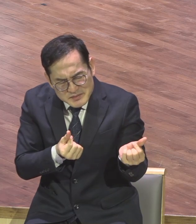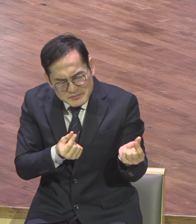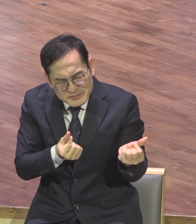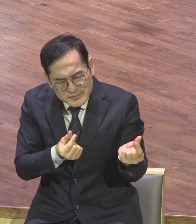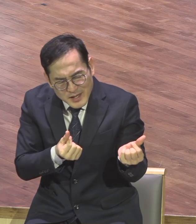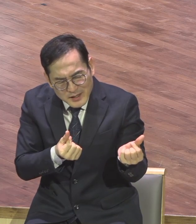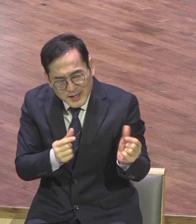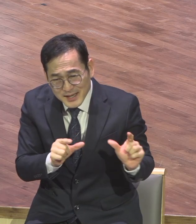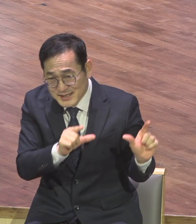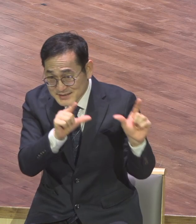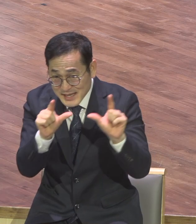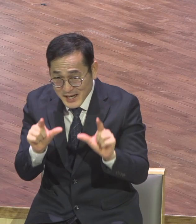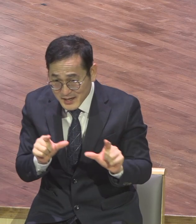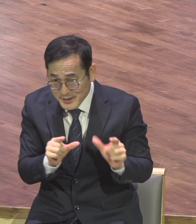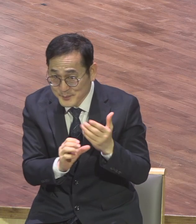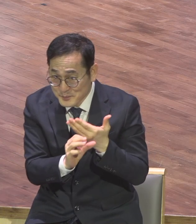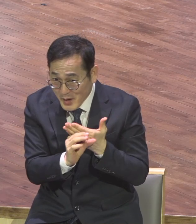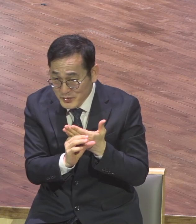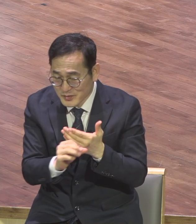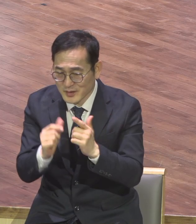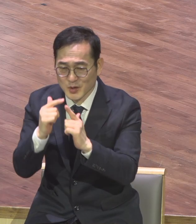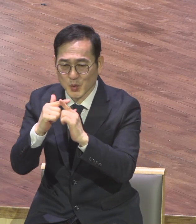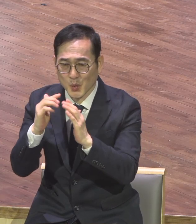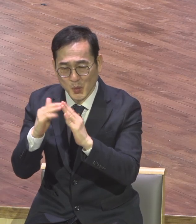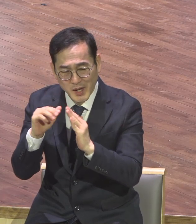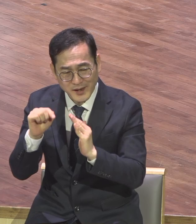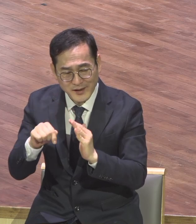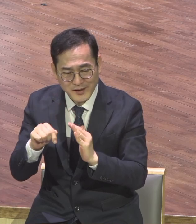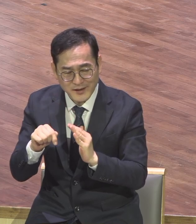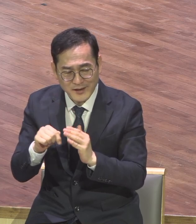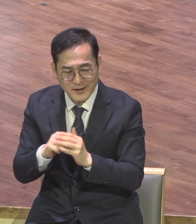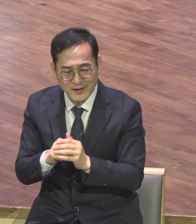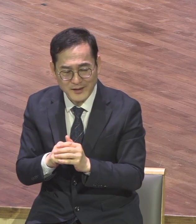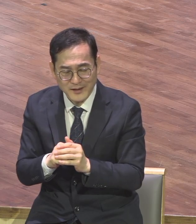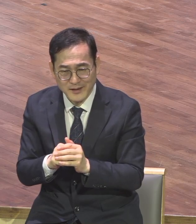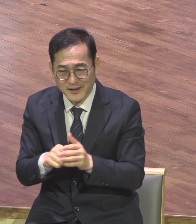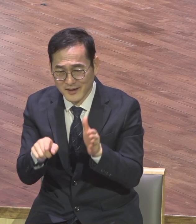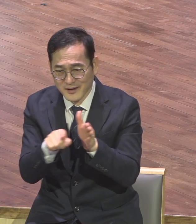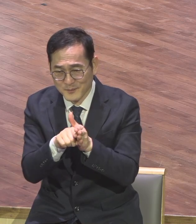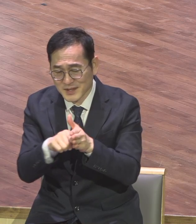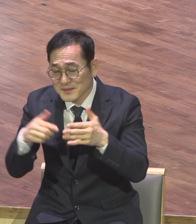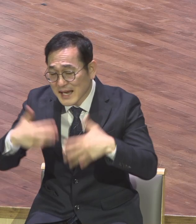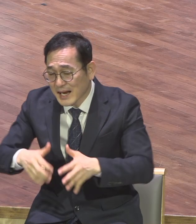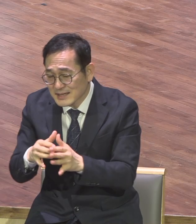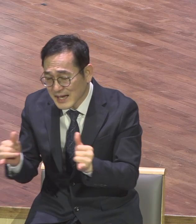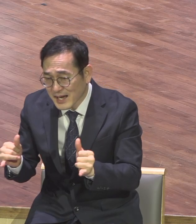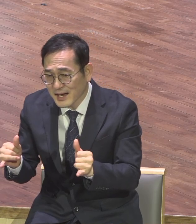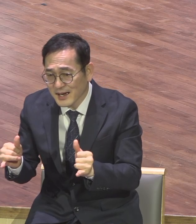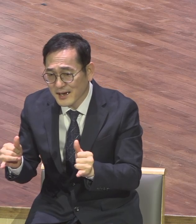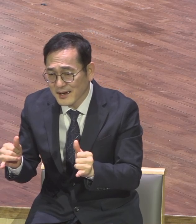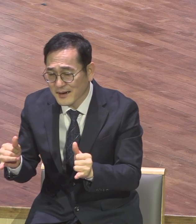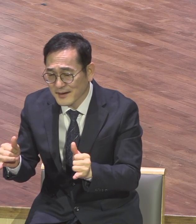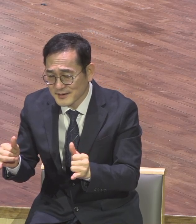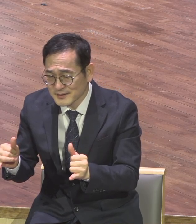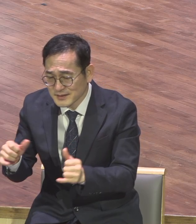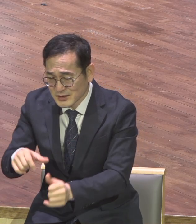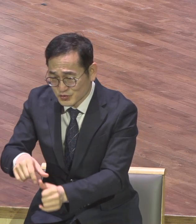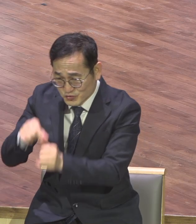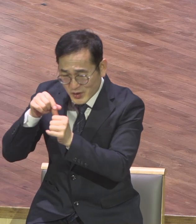사는 한 교회는 결코 불신자를 양의 우리 속으로 그렇게 데려올 수가 없다